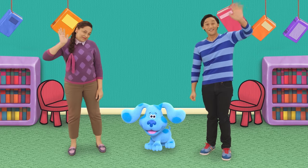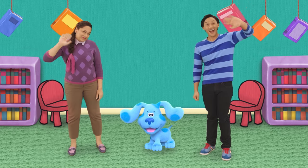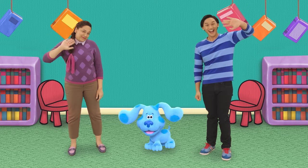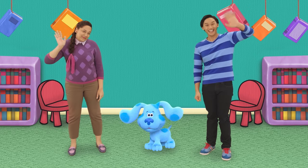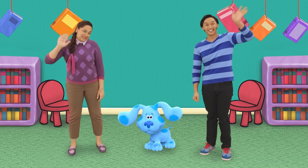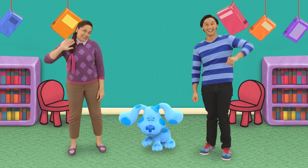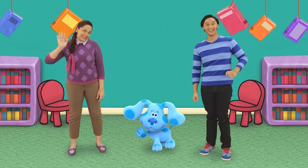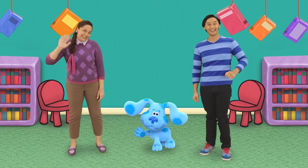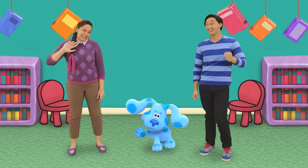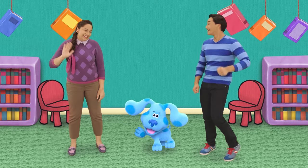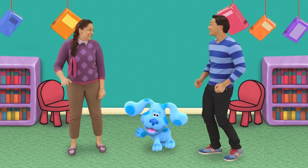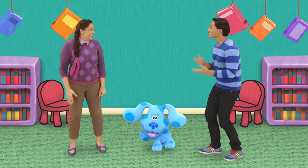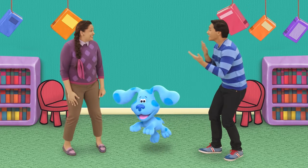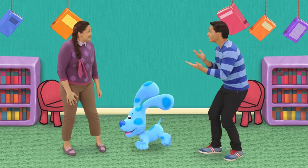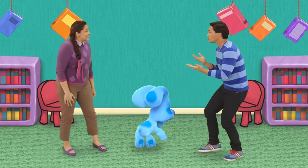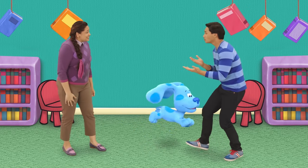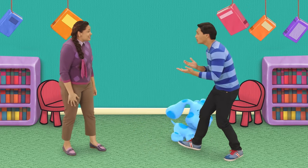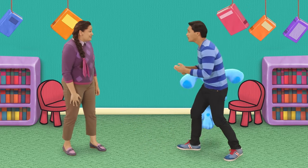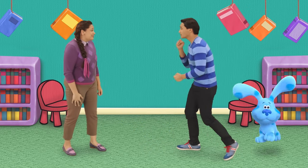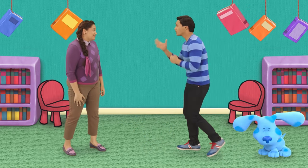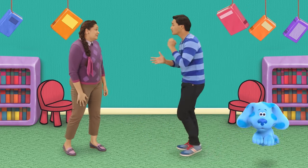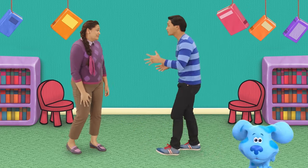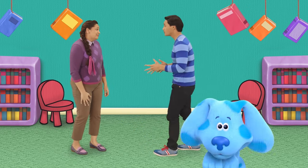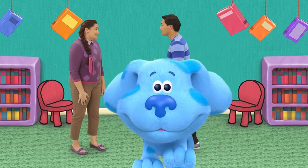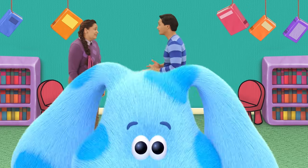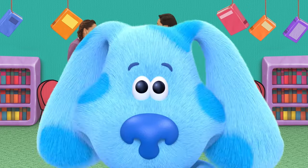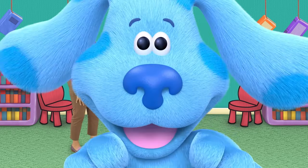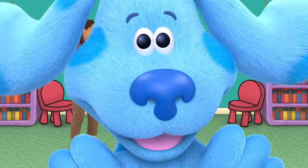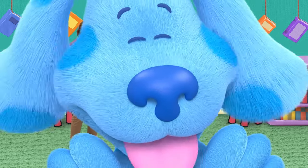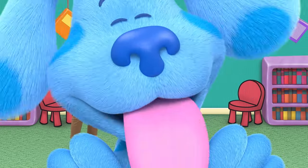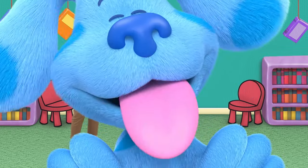¡Adiós! ¡Muchas gracias por tu cuento! ¡Estuvo increíble!